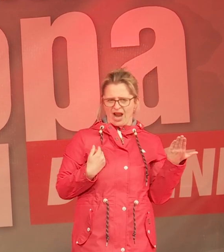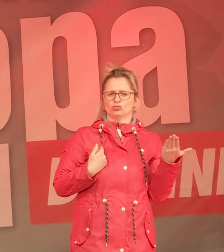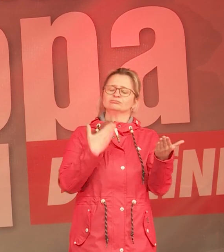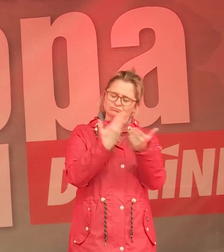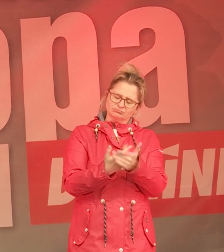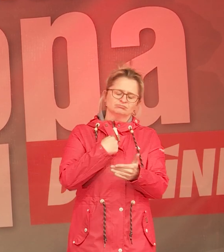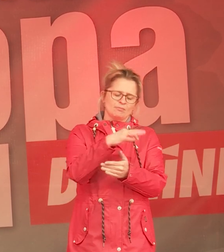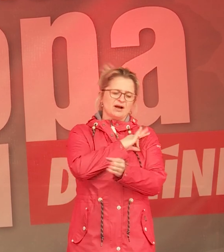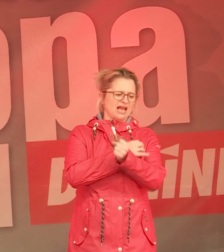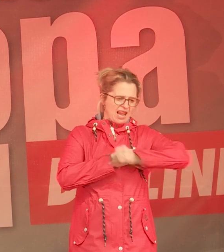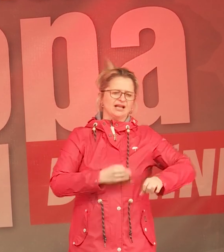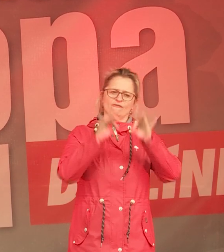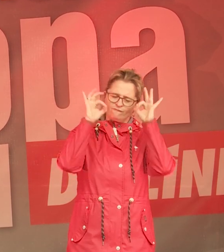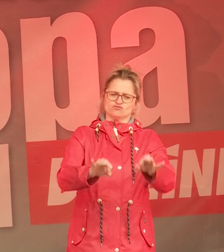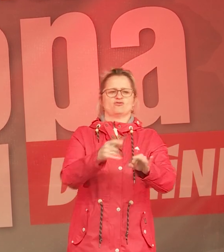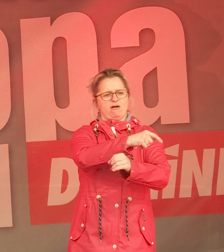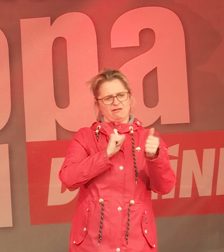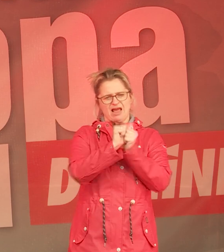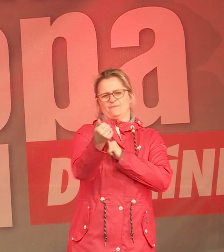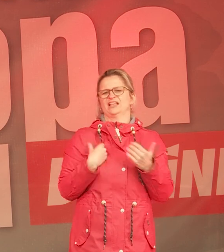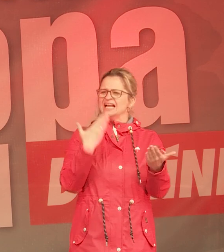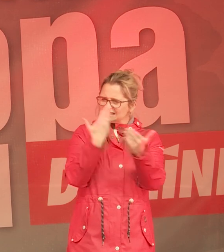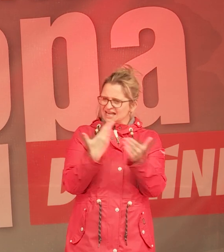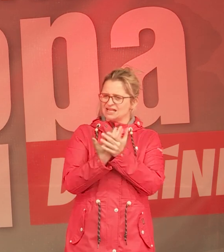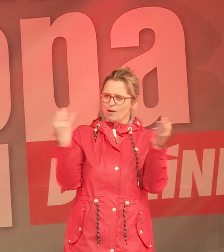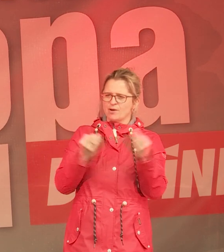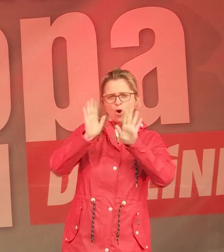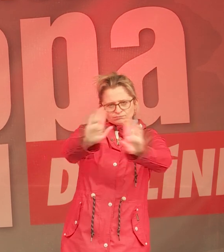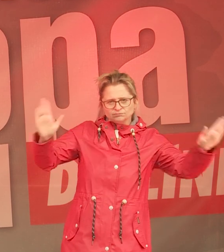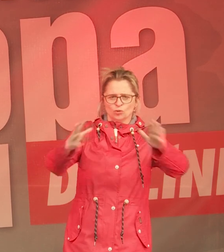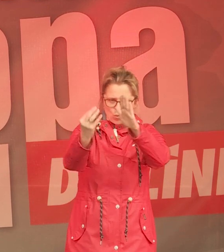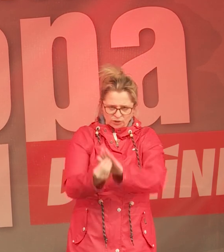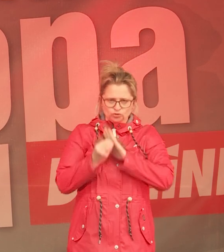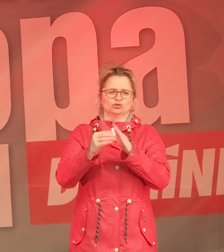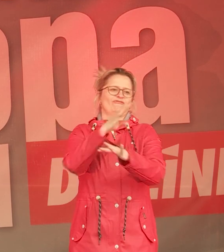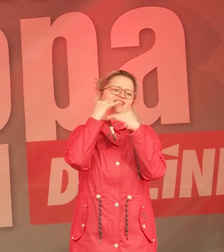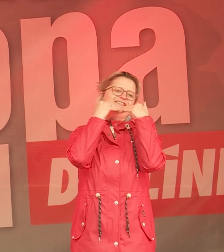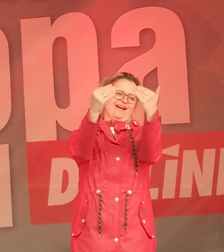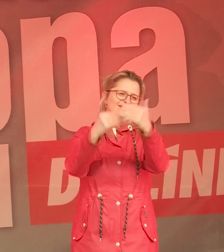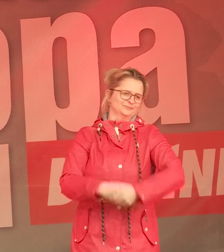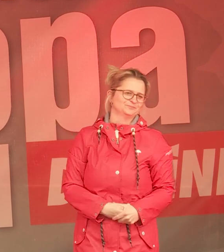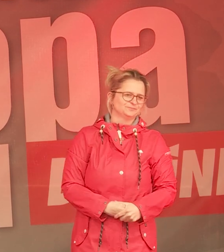wir Linke, dafür kämpfen wir Linke, und dafür brauchen wir Ihre und eure Unterstützung. Vielen Dank.